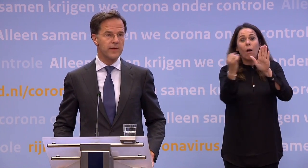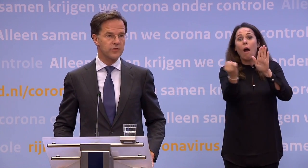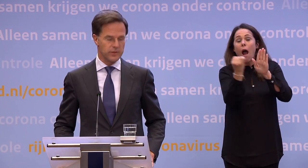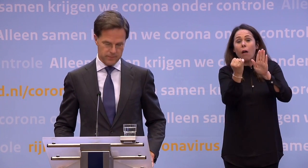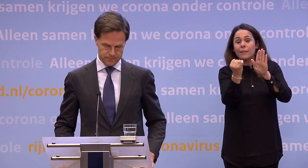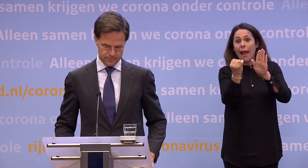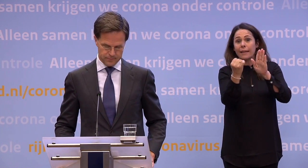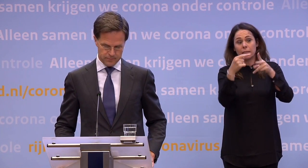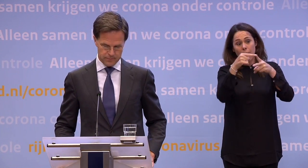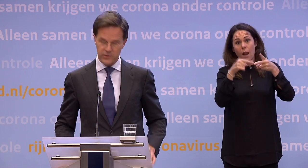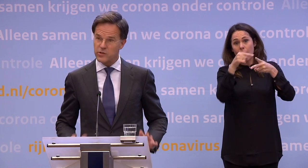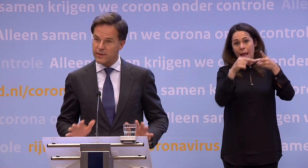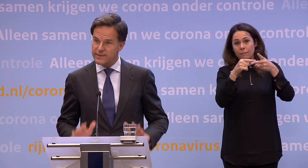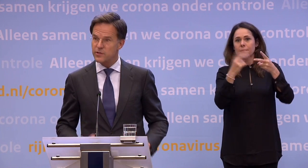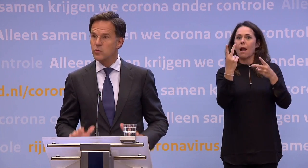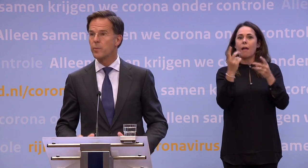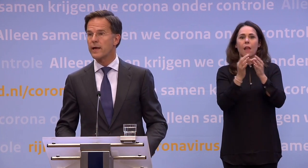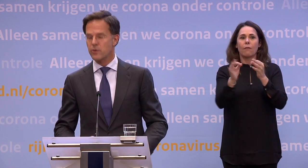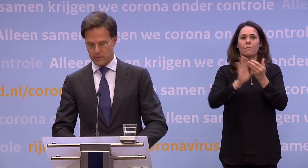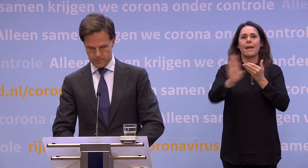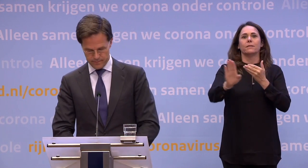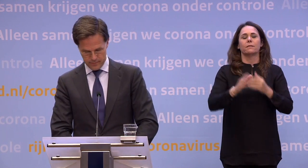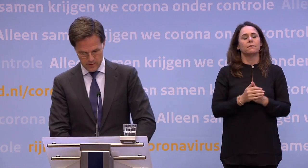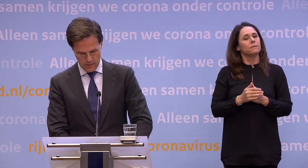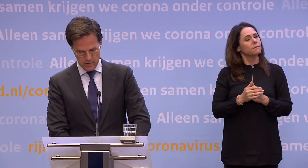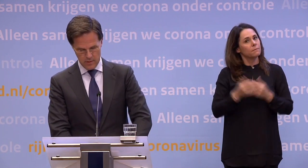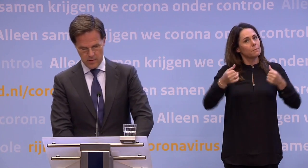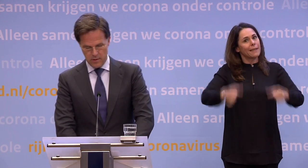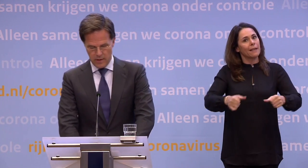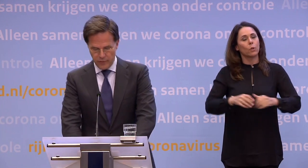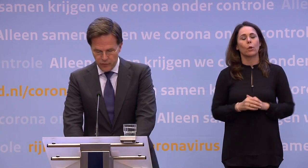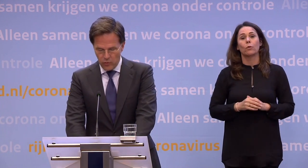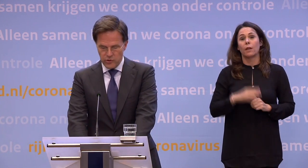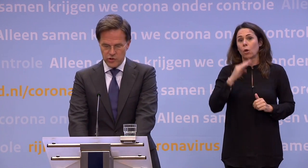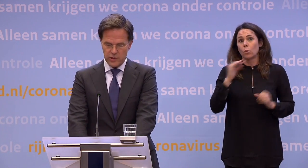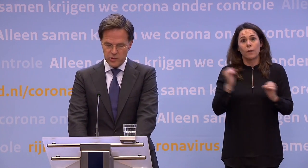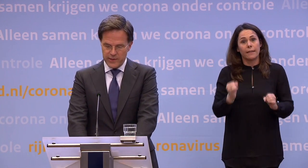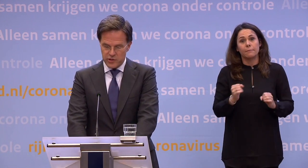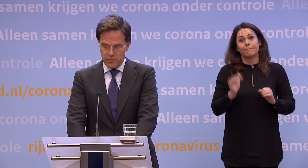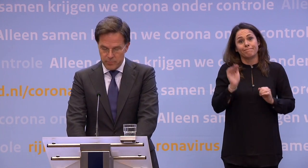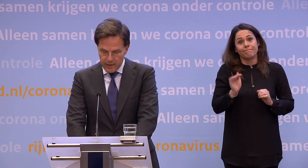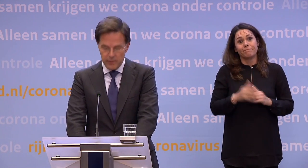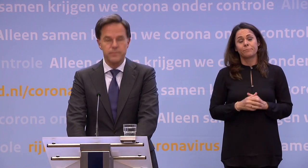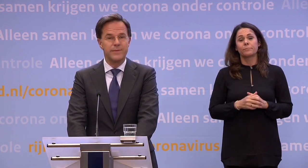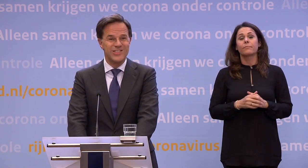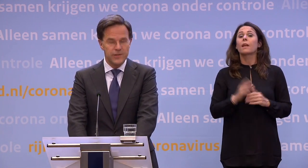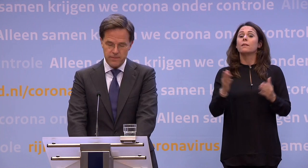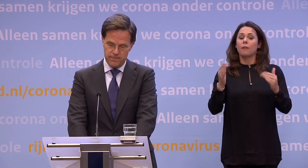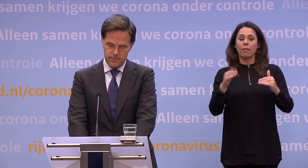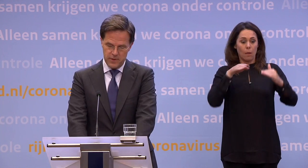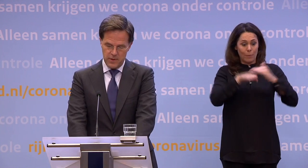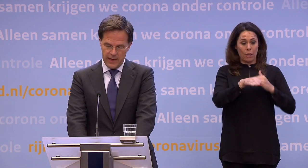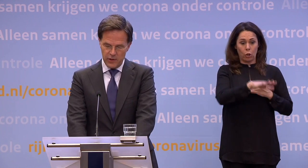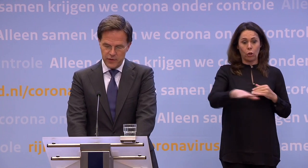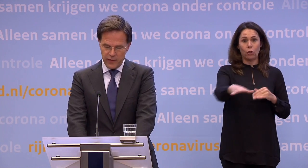anderhalve meter afstand. Dat kan ik niet genoeg benadrukken. En vervolgens, als mensen binnen zitten,